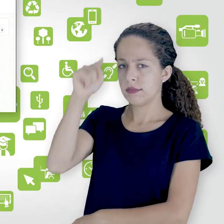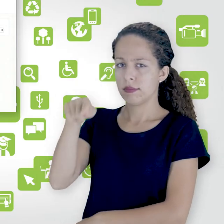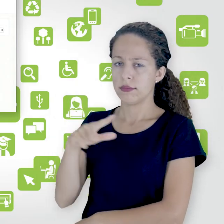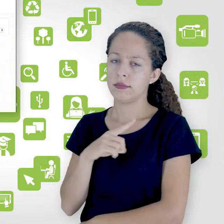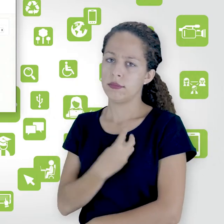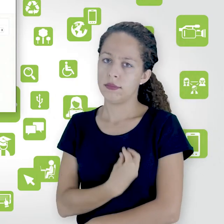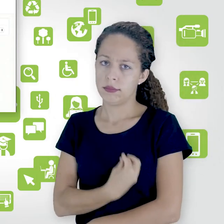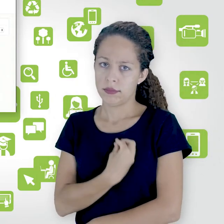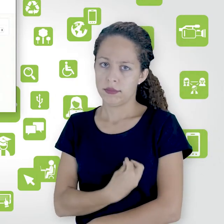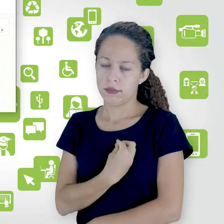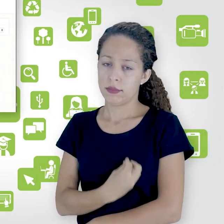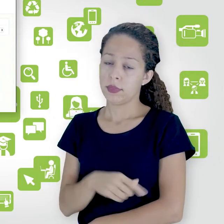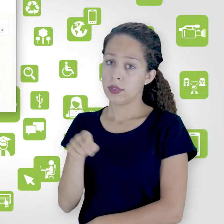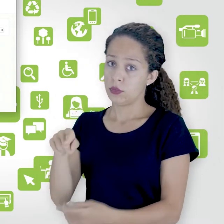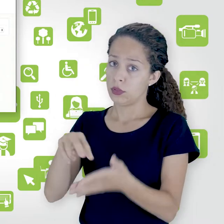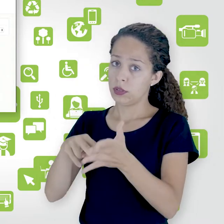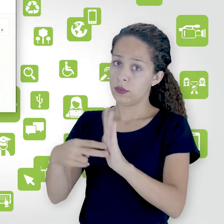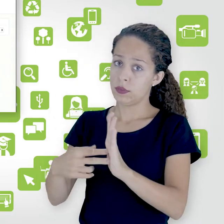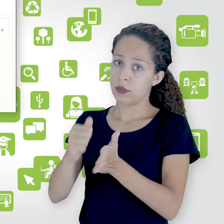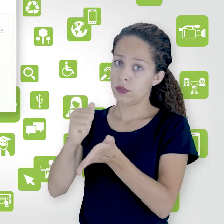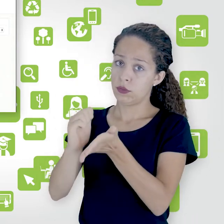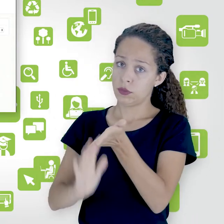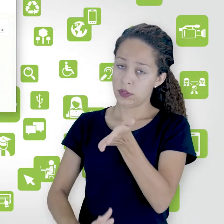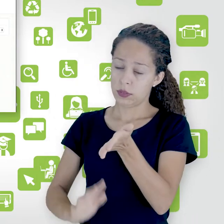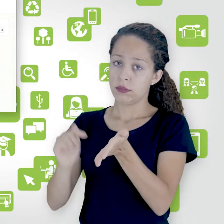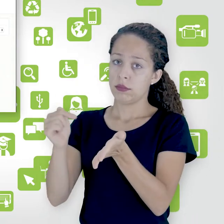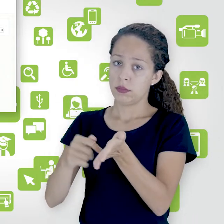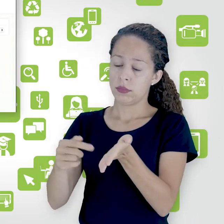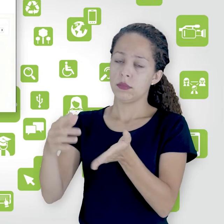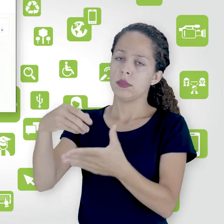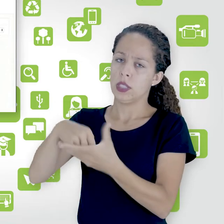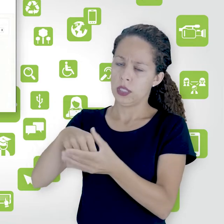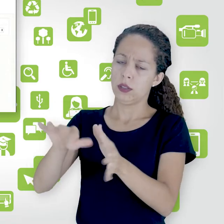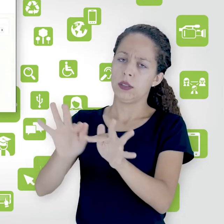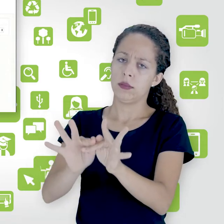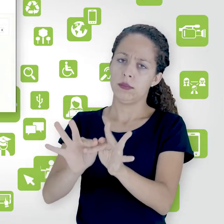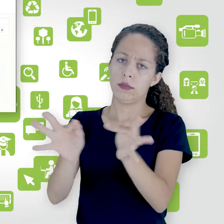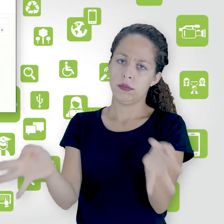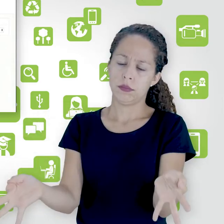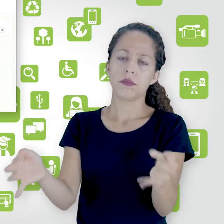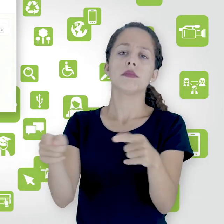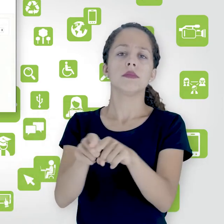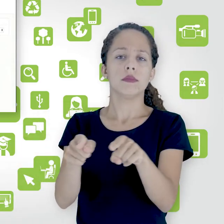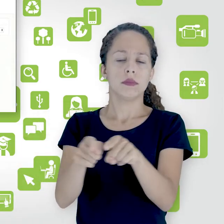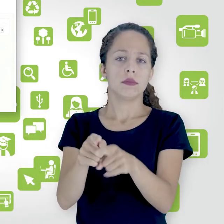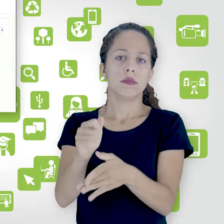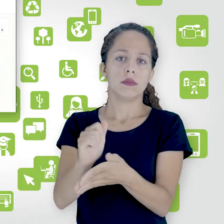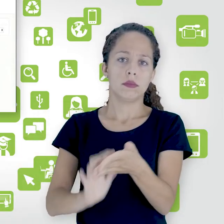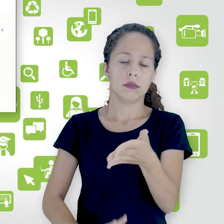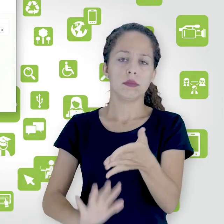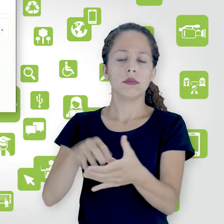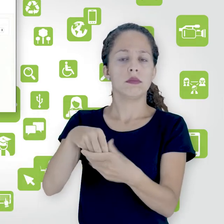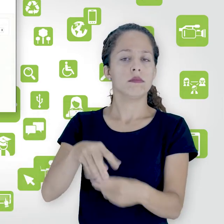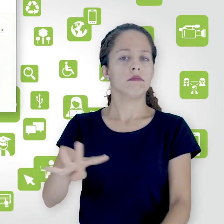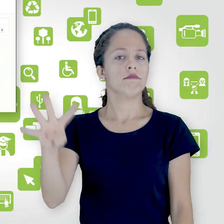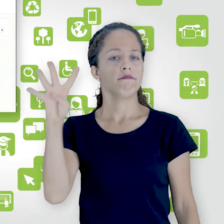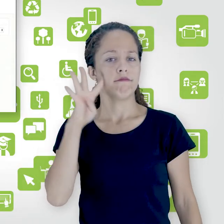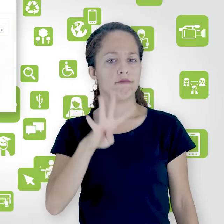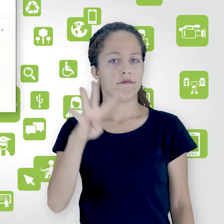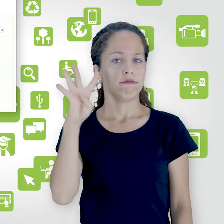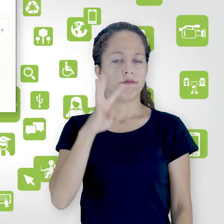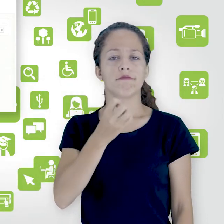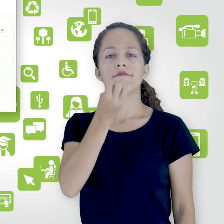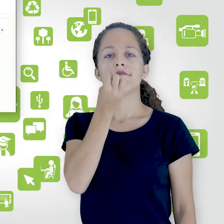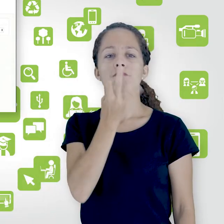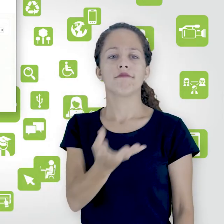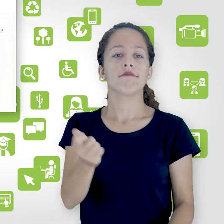e é uma atividade relativamente simples e é uma atividade muito legal de